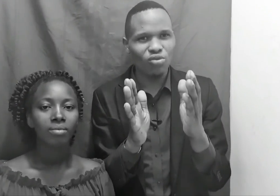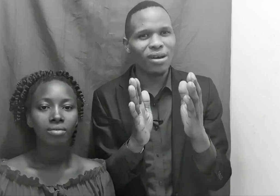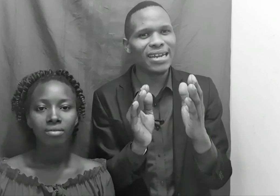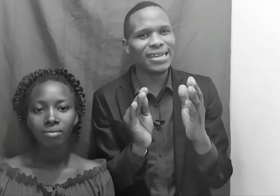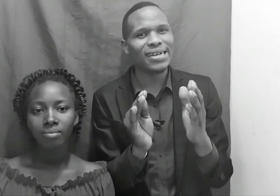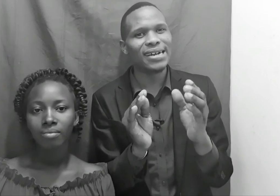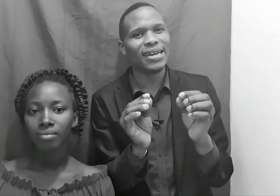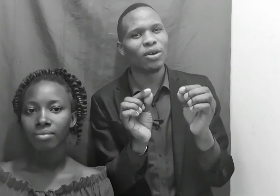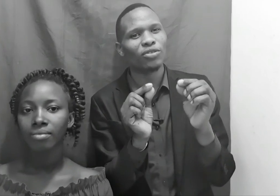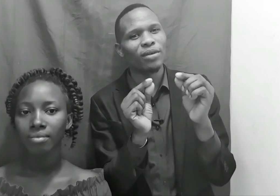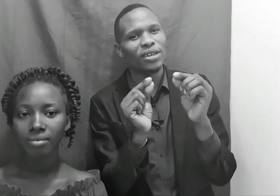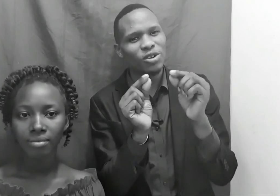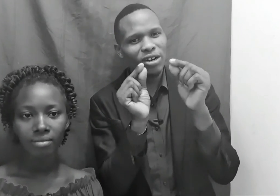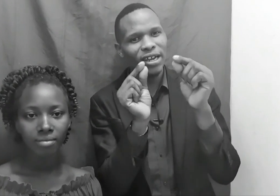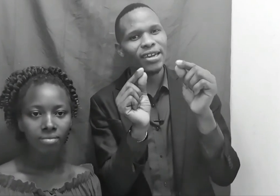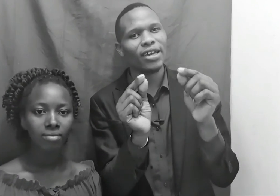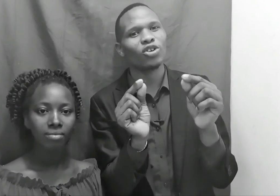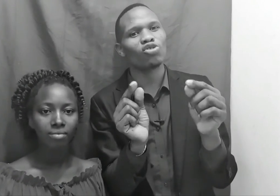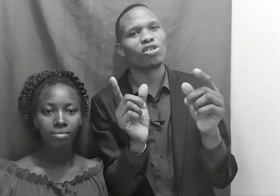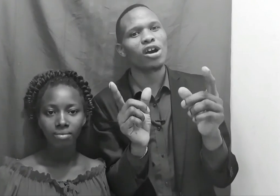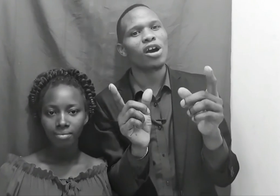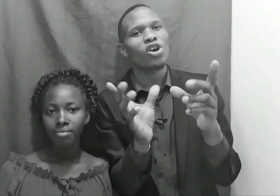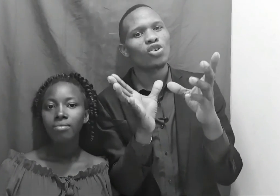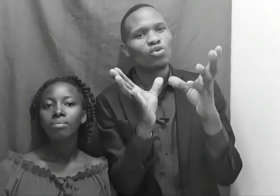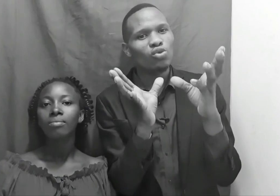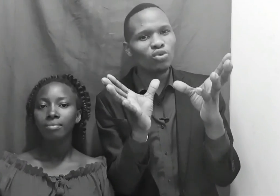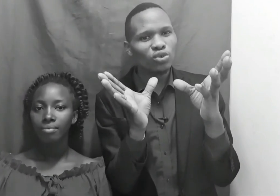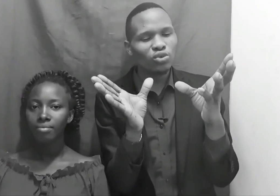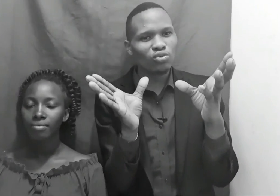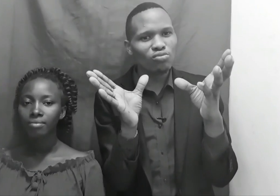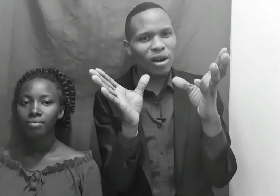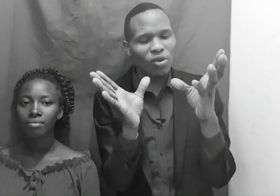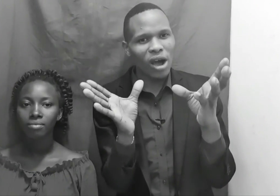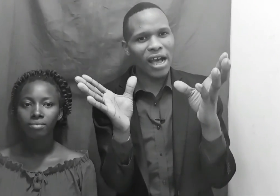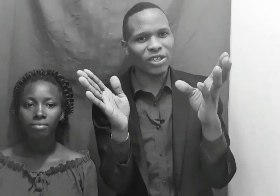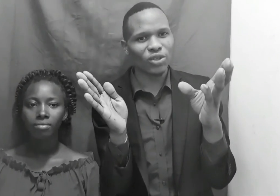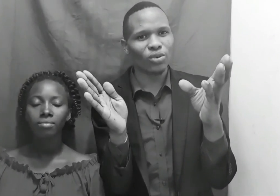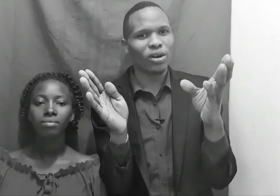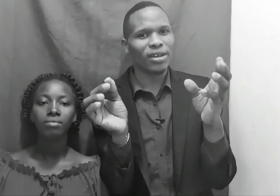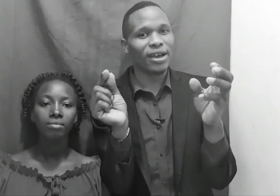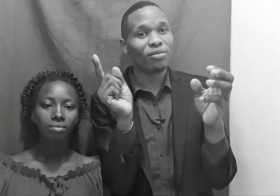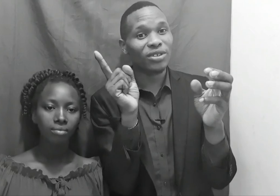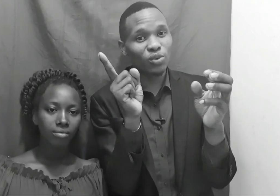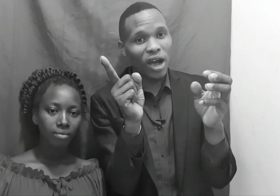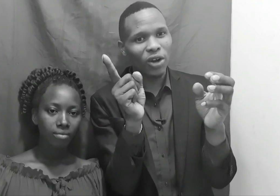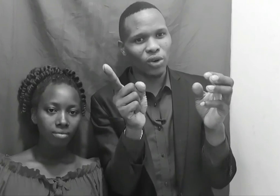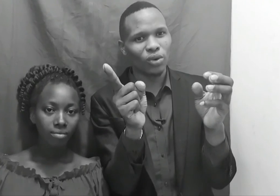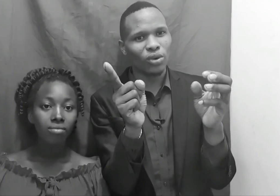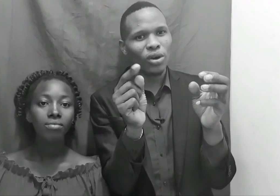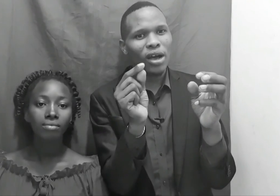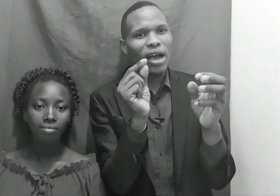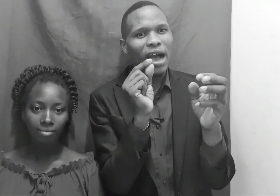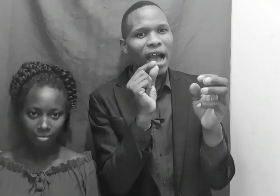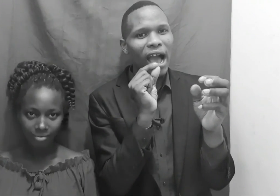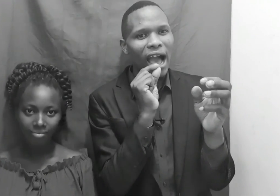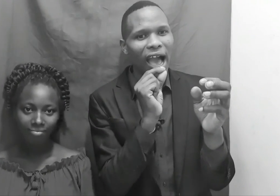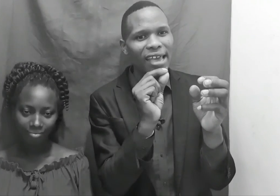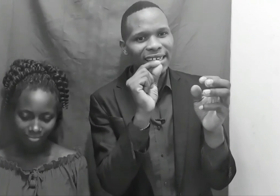kukubalika na kuthaminiwa ndani ya ndoa. Ruhusu mawazo ya mwenzu wako, ya